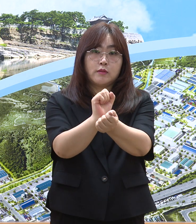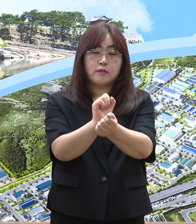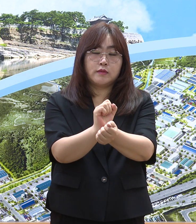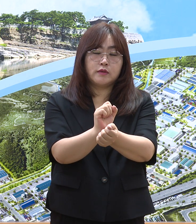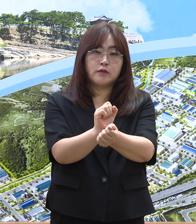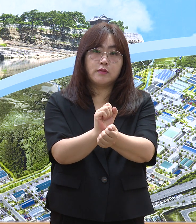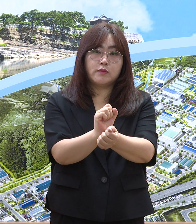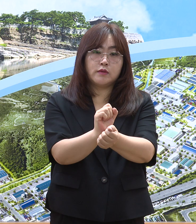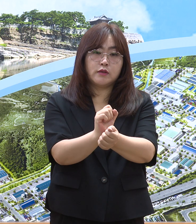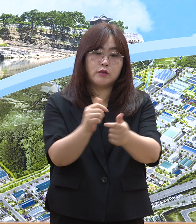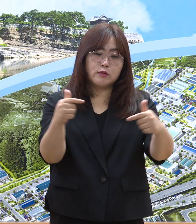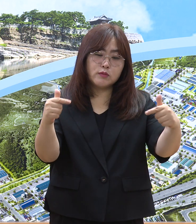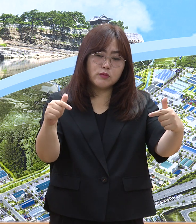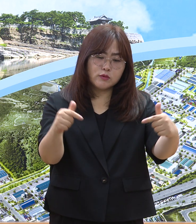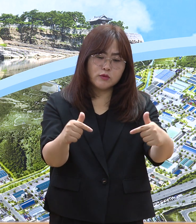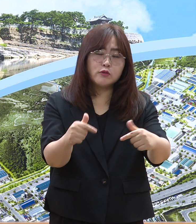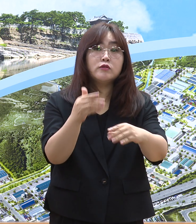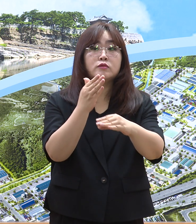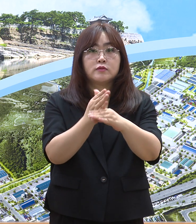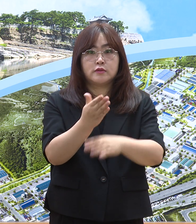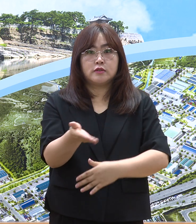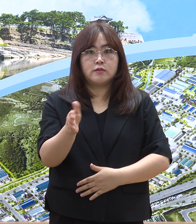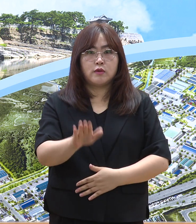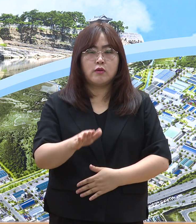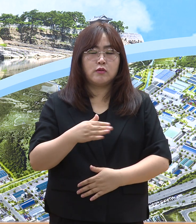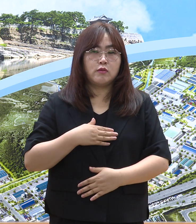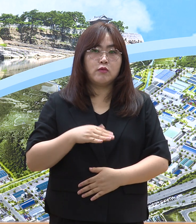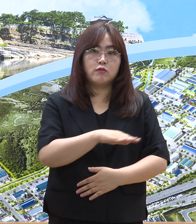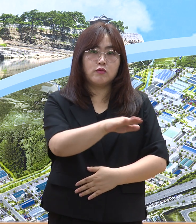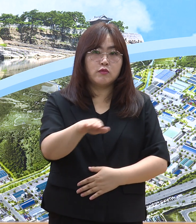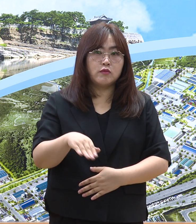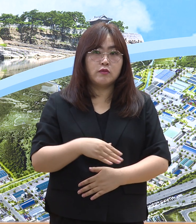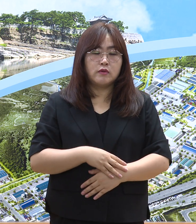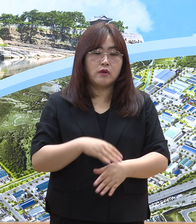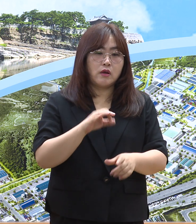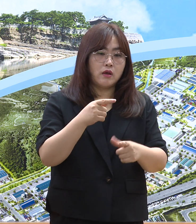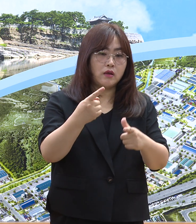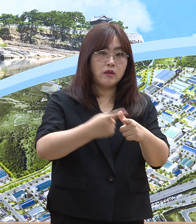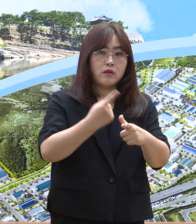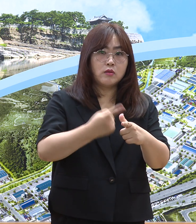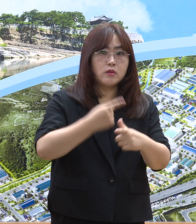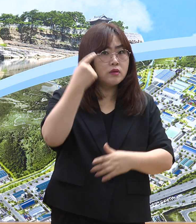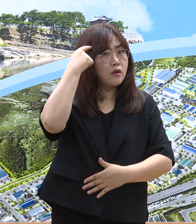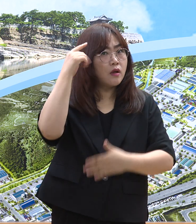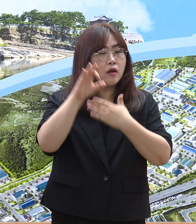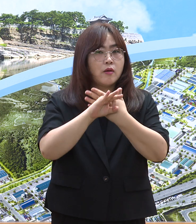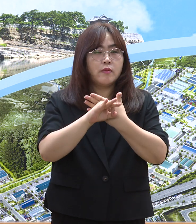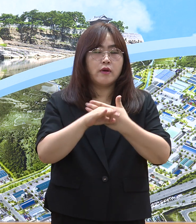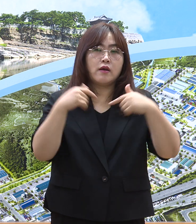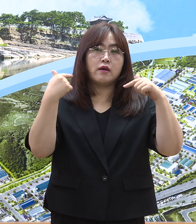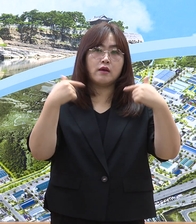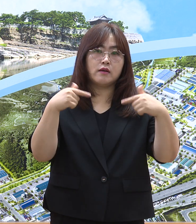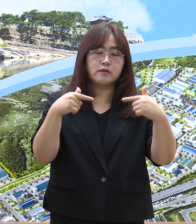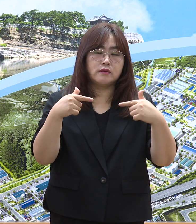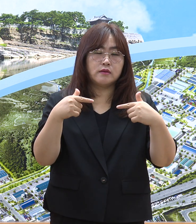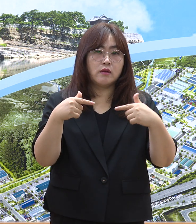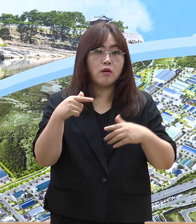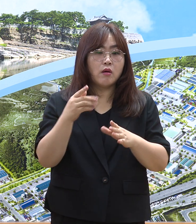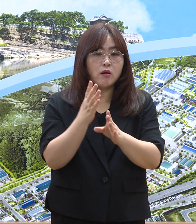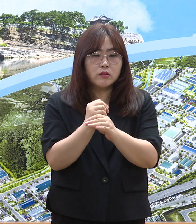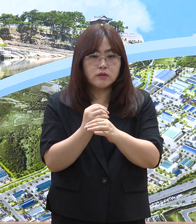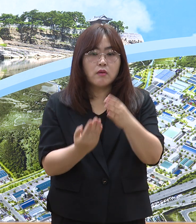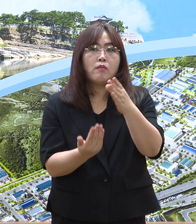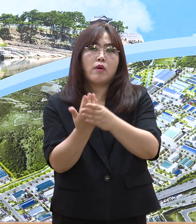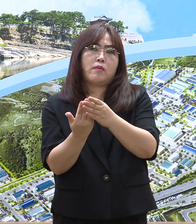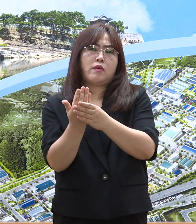진정되었으나 우리가 방심한다면 감염은 언제든지 지역사회에서 재유행할 수